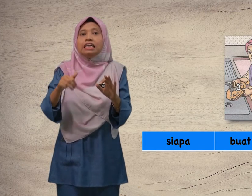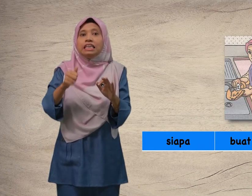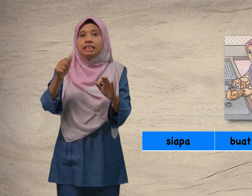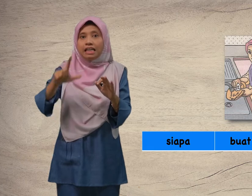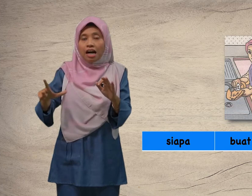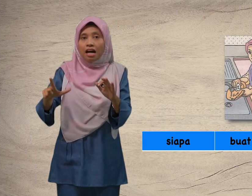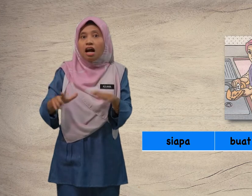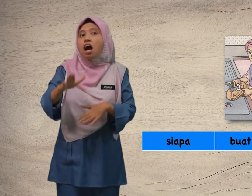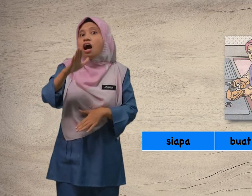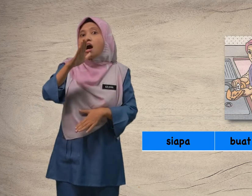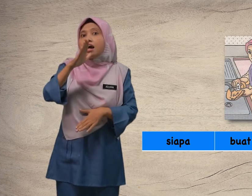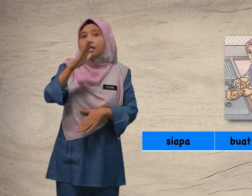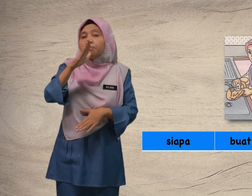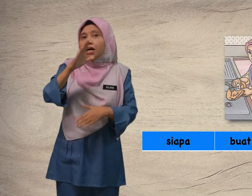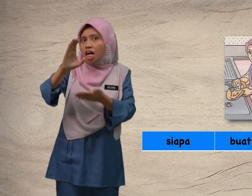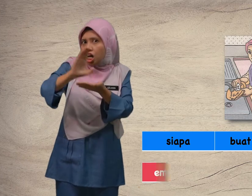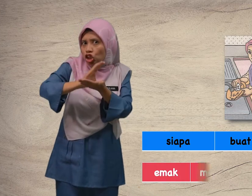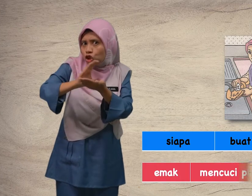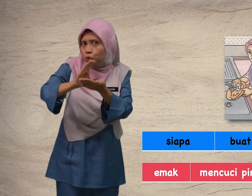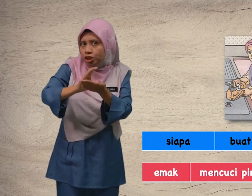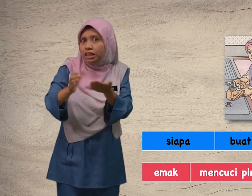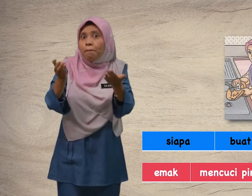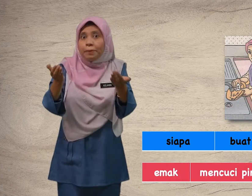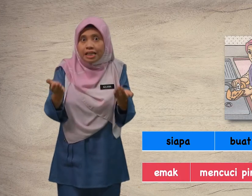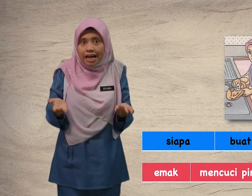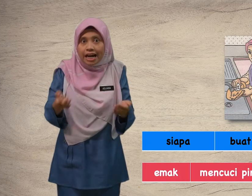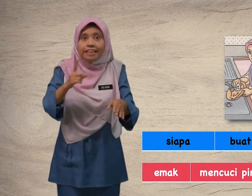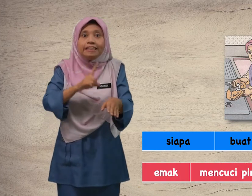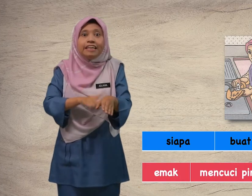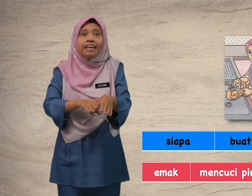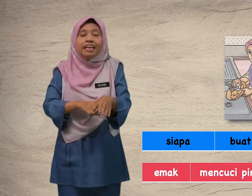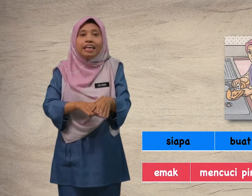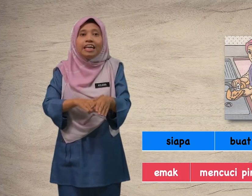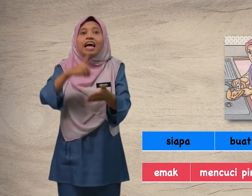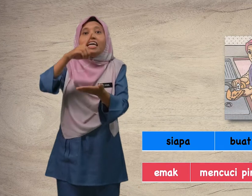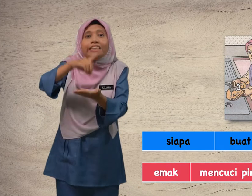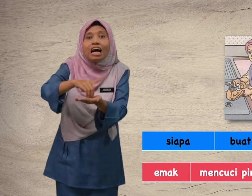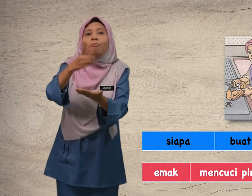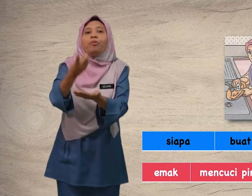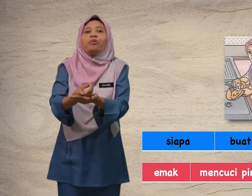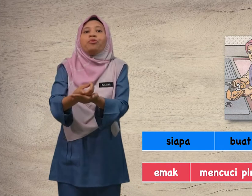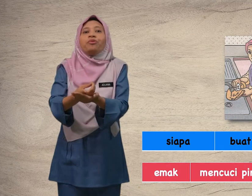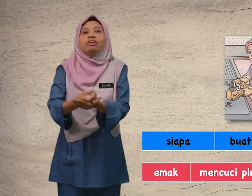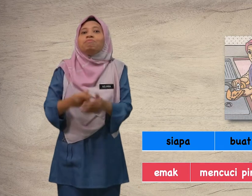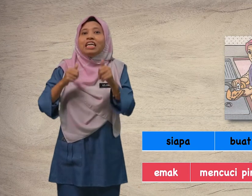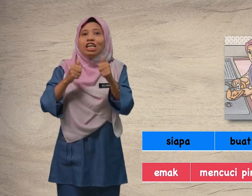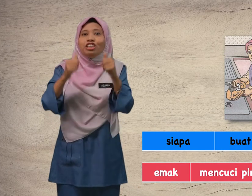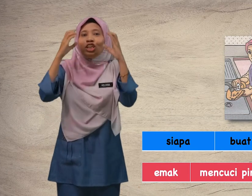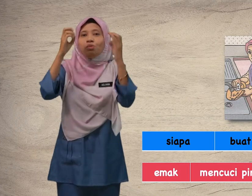ialah, emak cuci pinggan di, dapur. Ikut cikgu